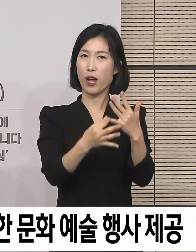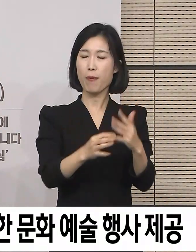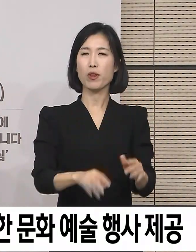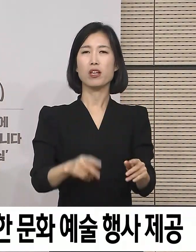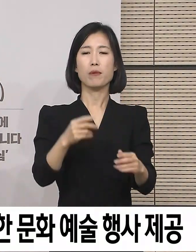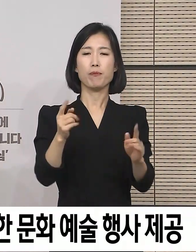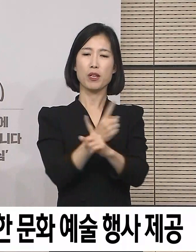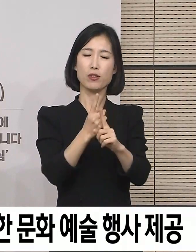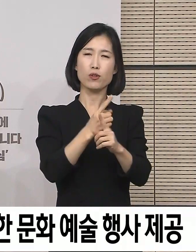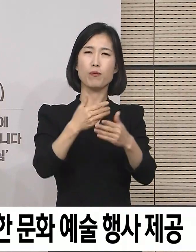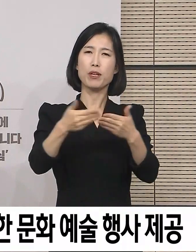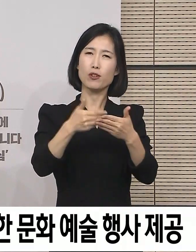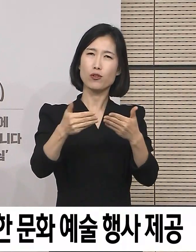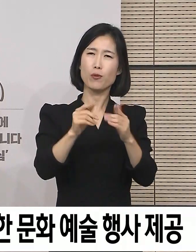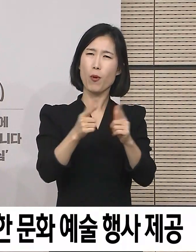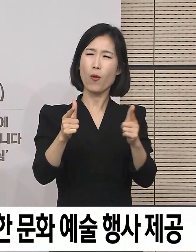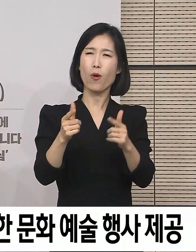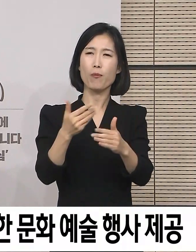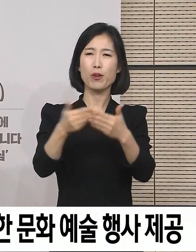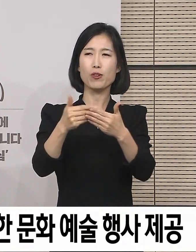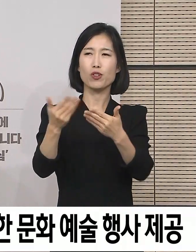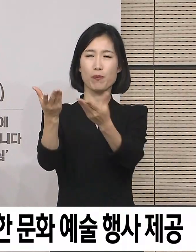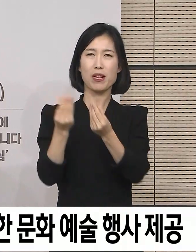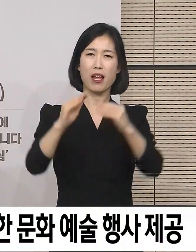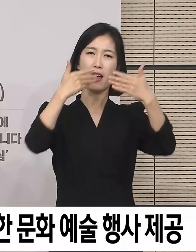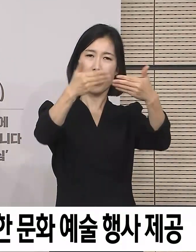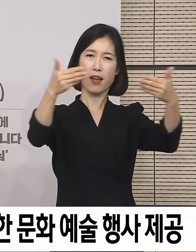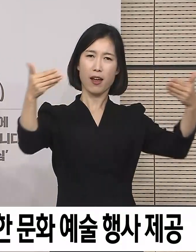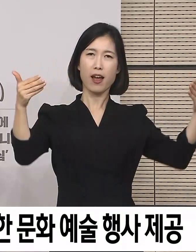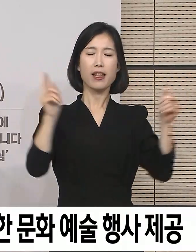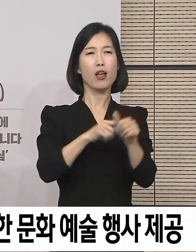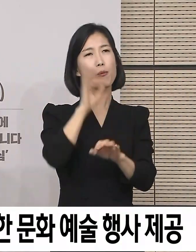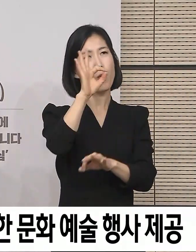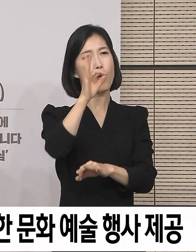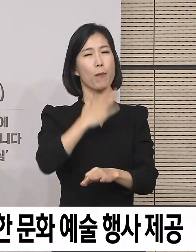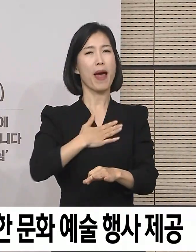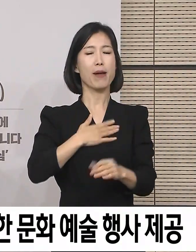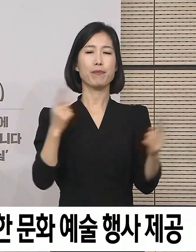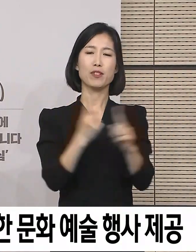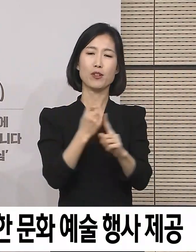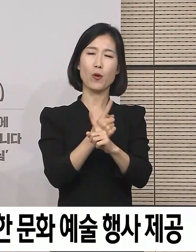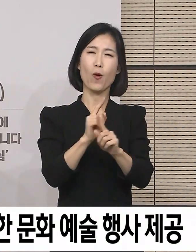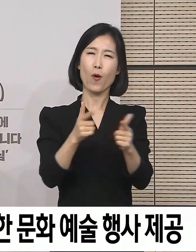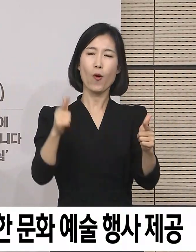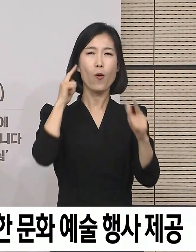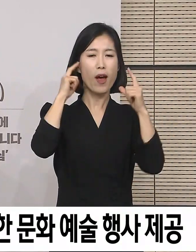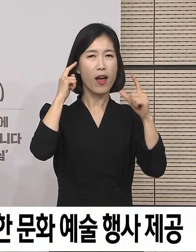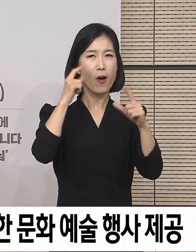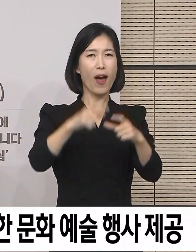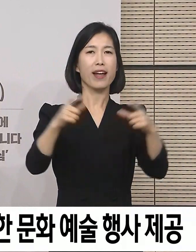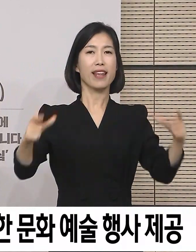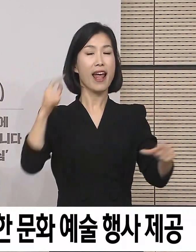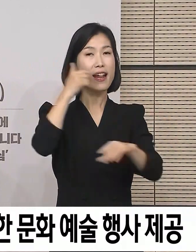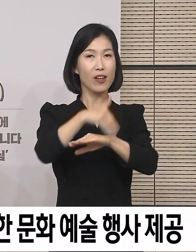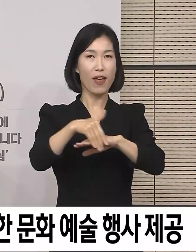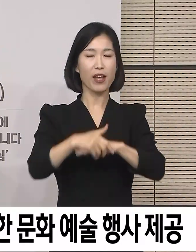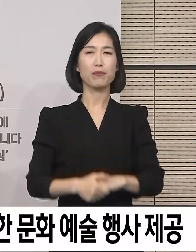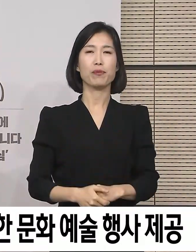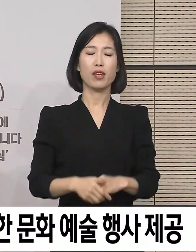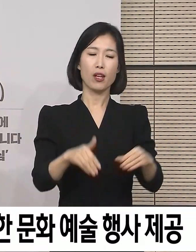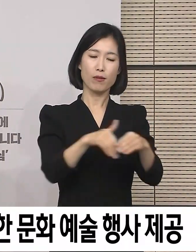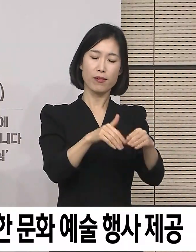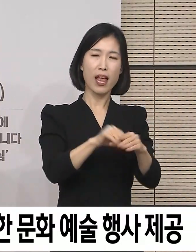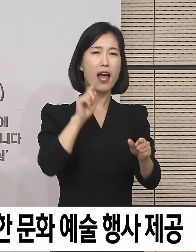미술품 특별 대여 전시 등으로 치유 프로그램의 종류를 더욱 확대할 예정입니다. 문화예술계가